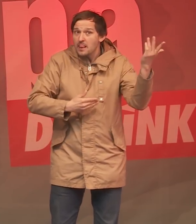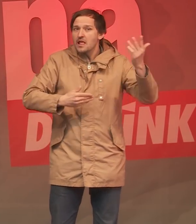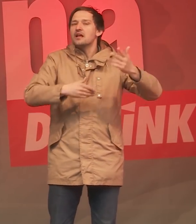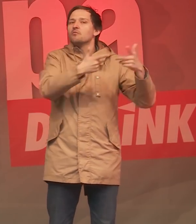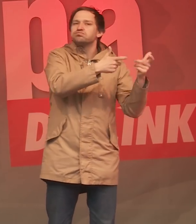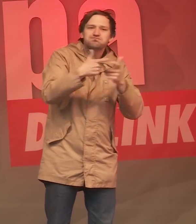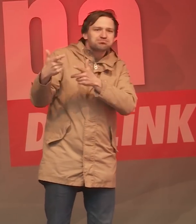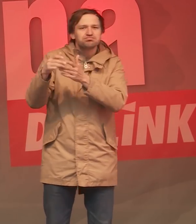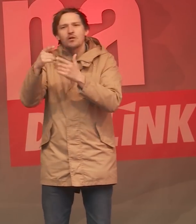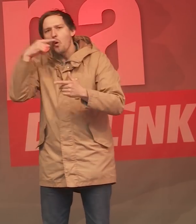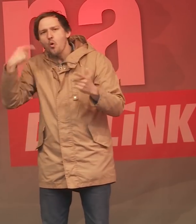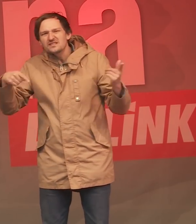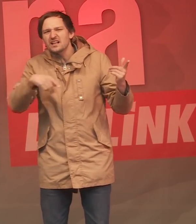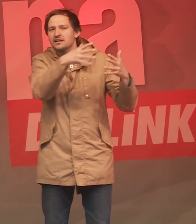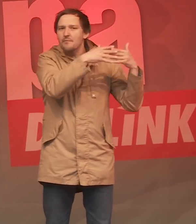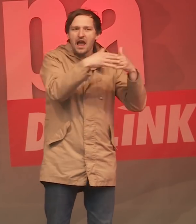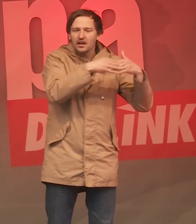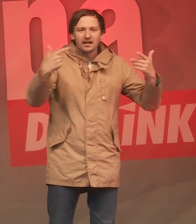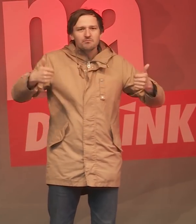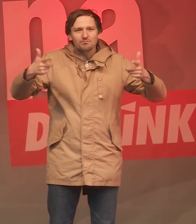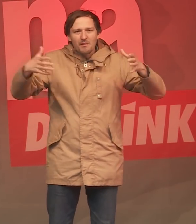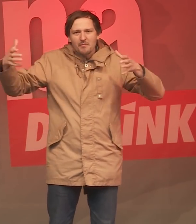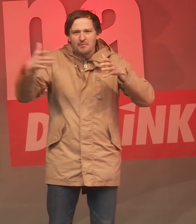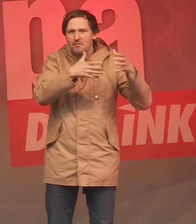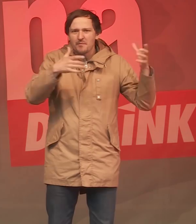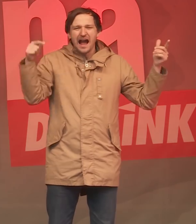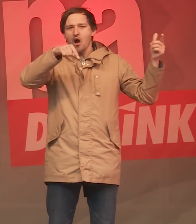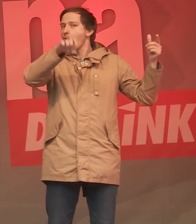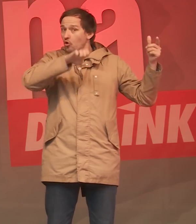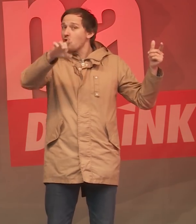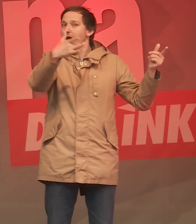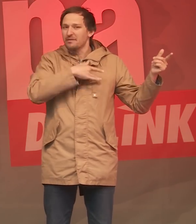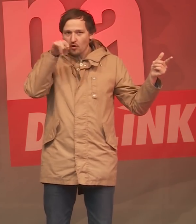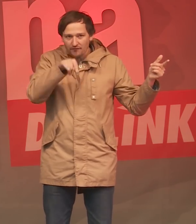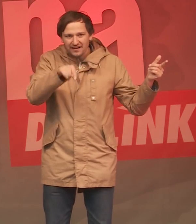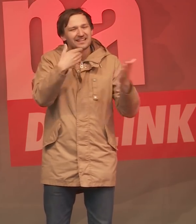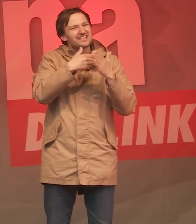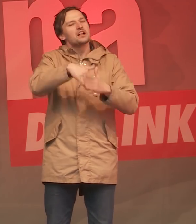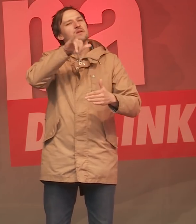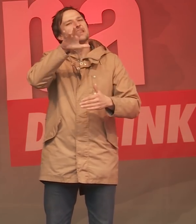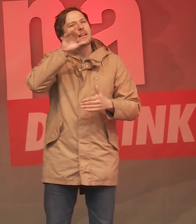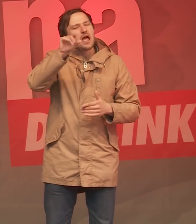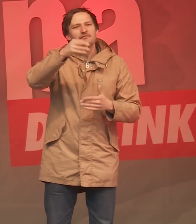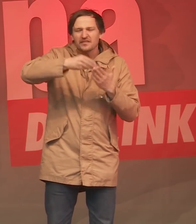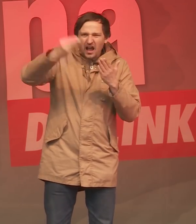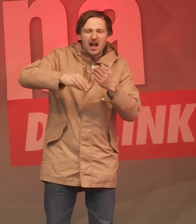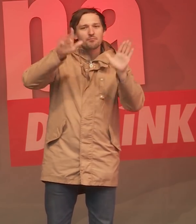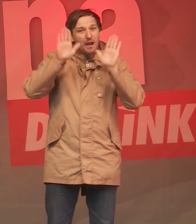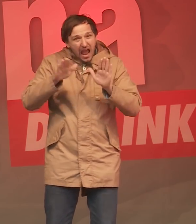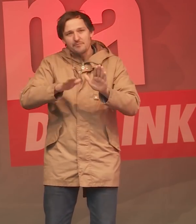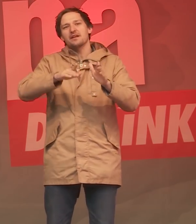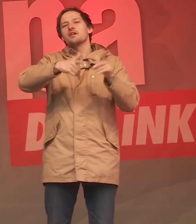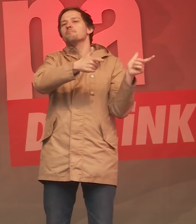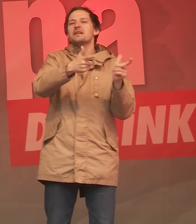Wettrüsten zwischen Russland und den USA stattfindet. Nein, wir sagen Abrüsten, wir sagen INF-Vertrag verteidigen und wir sagen